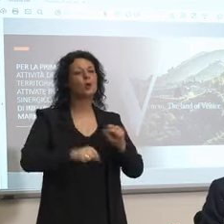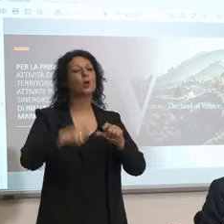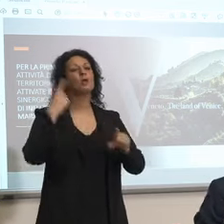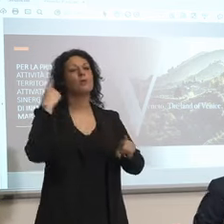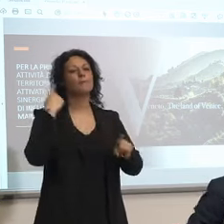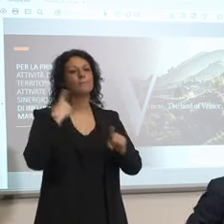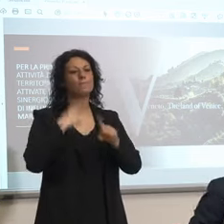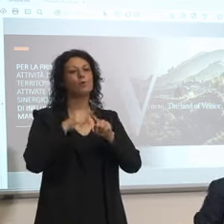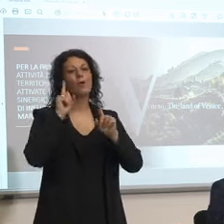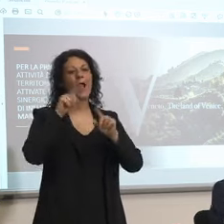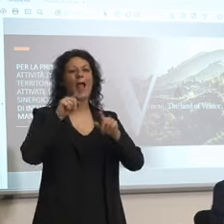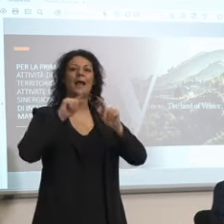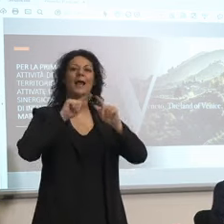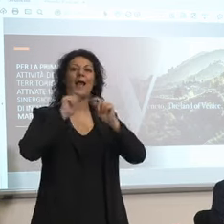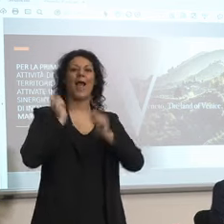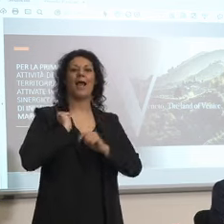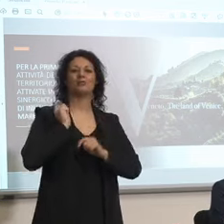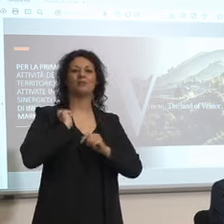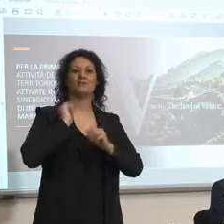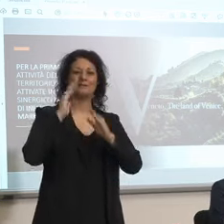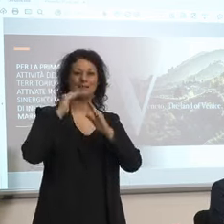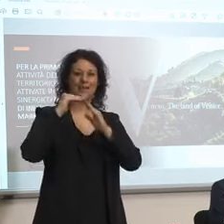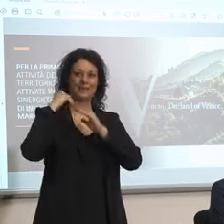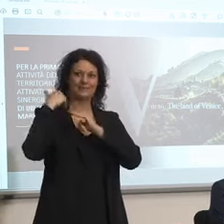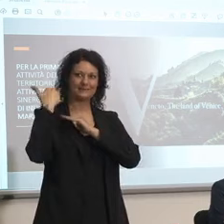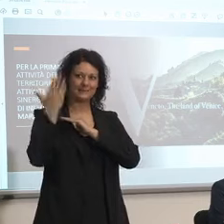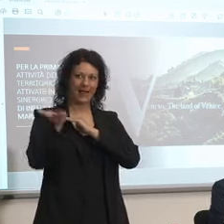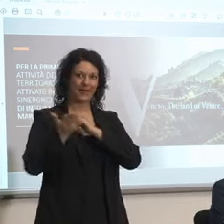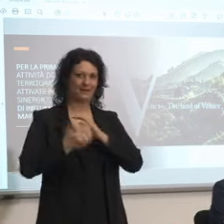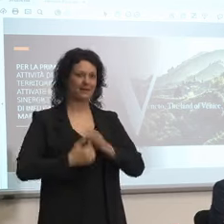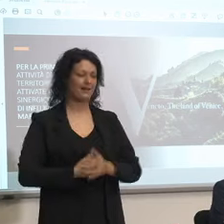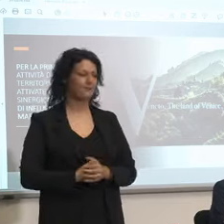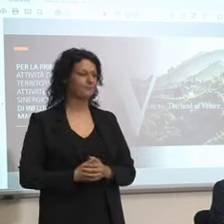esterna che si chiama?